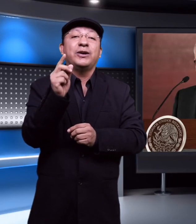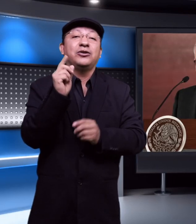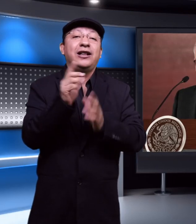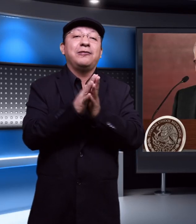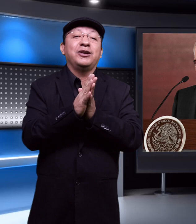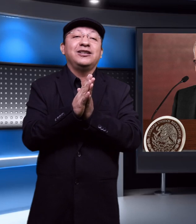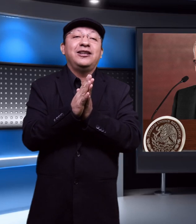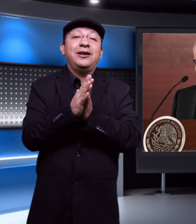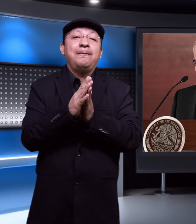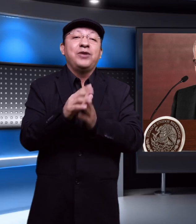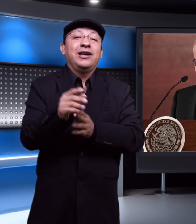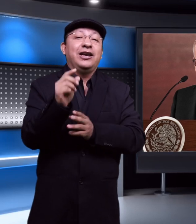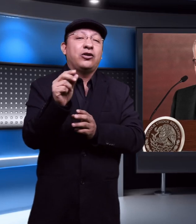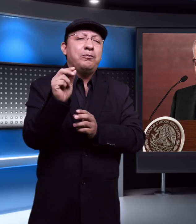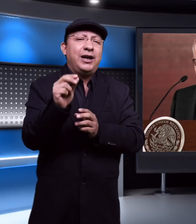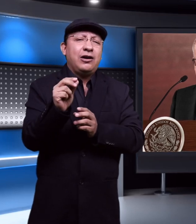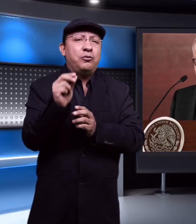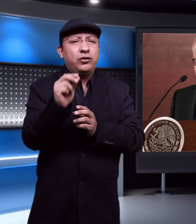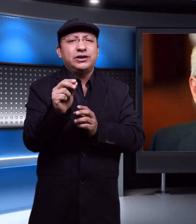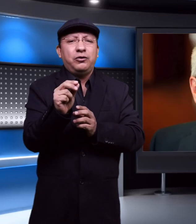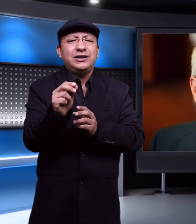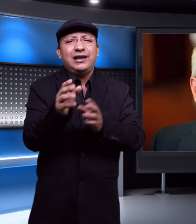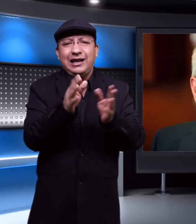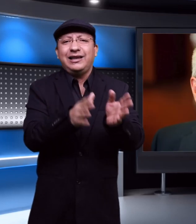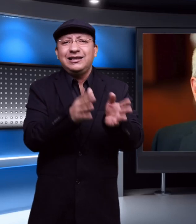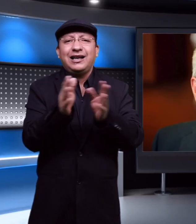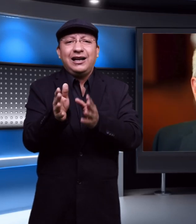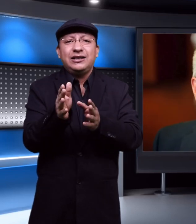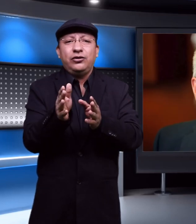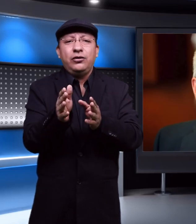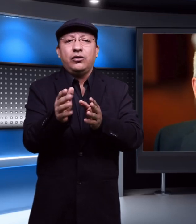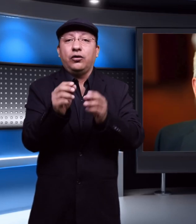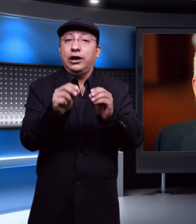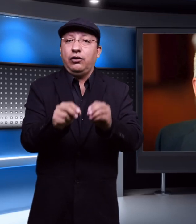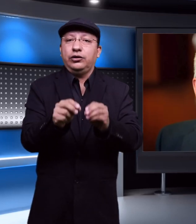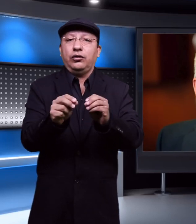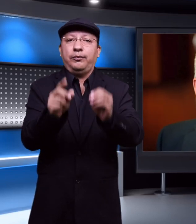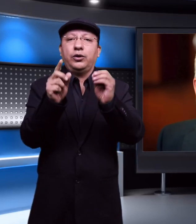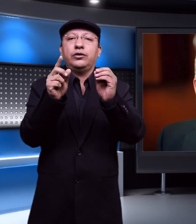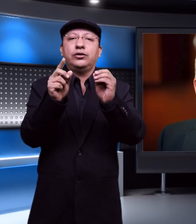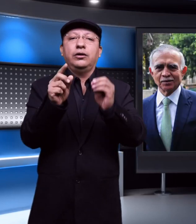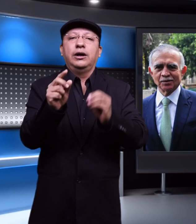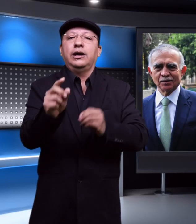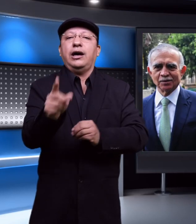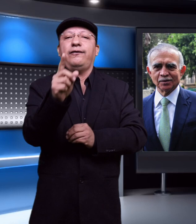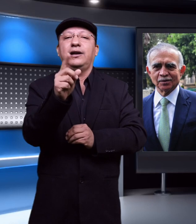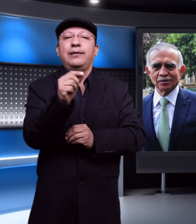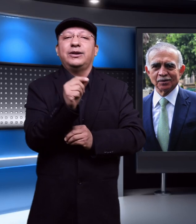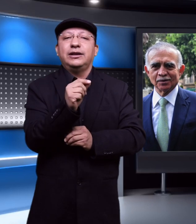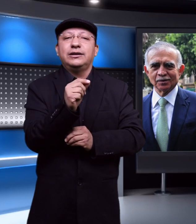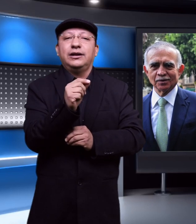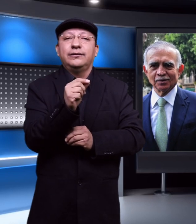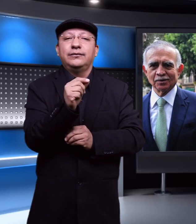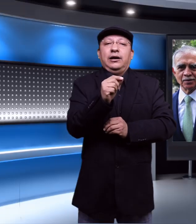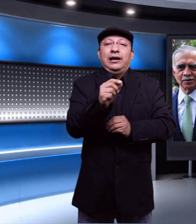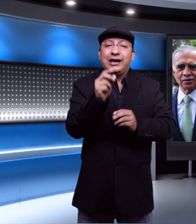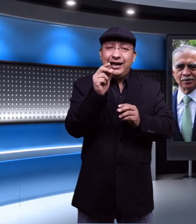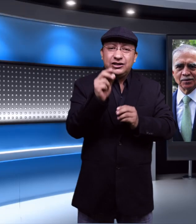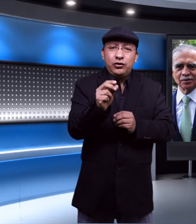personal del presidente quien rompiera como consecuencia de la tensa relación con el hoy todopoderoso jefe de la presidencia. La relación